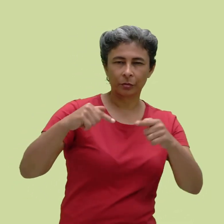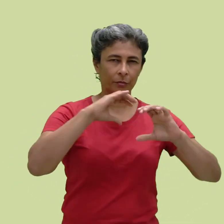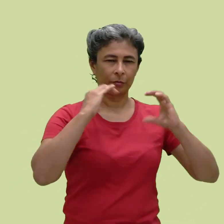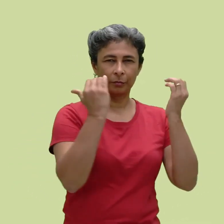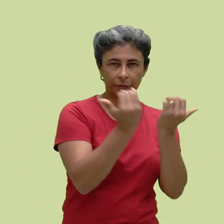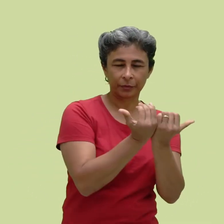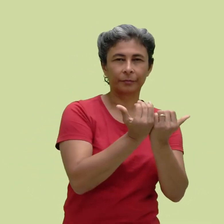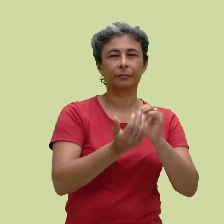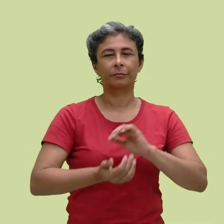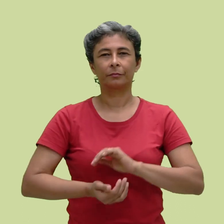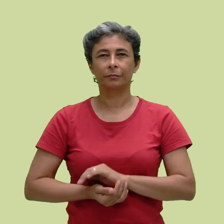gerações em comunidade.